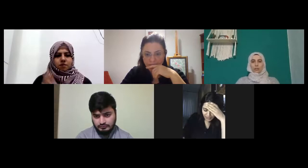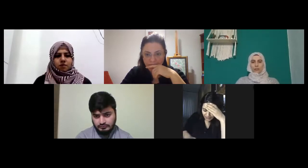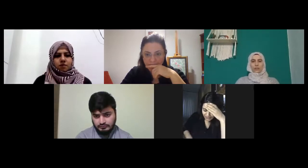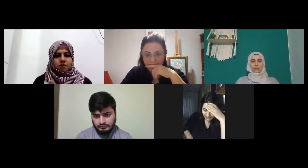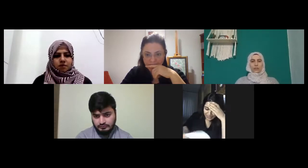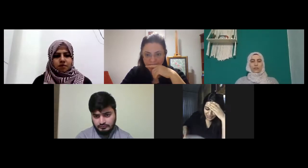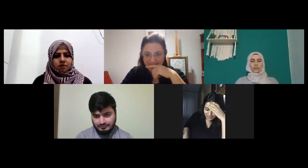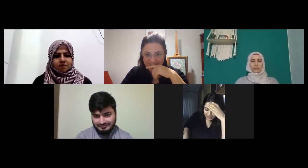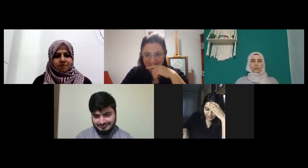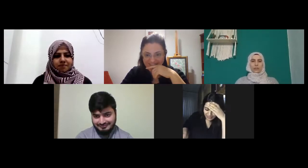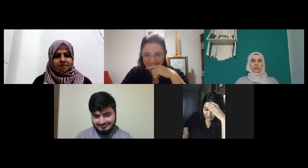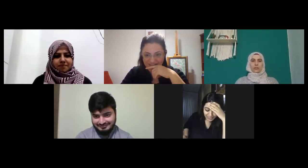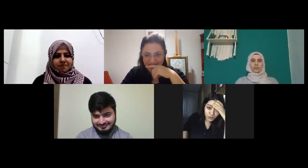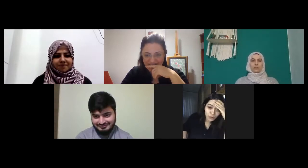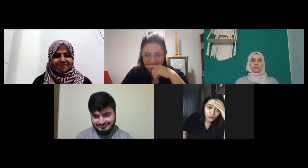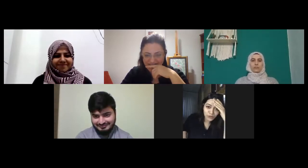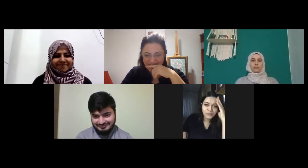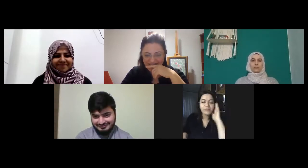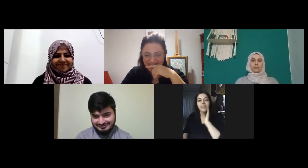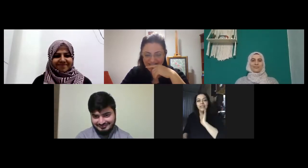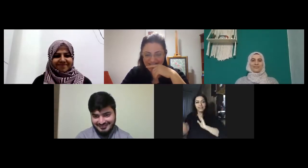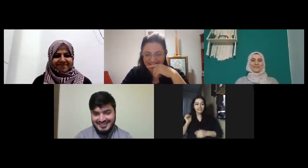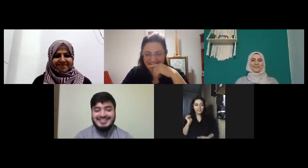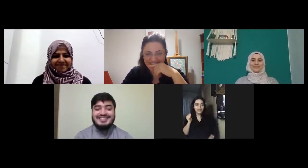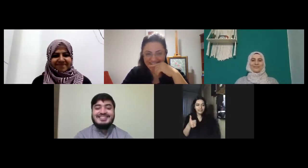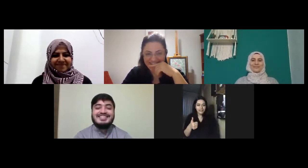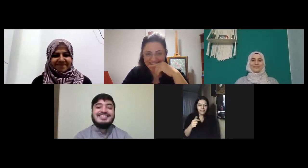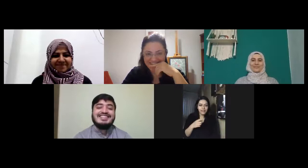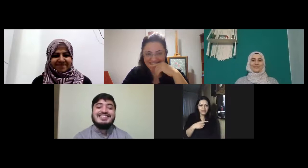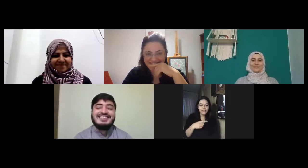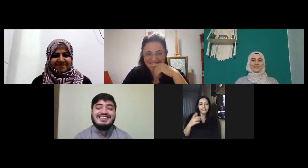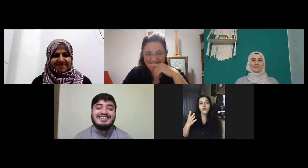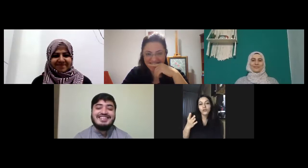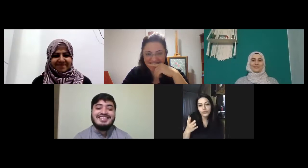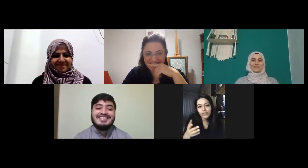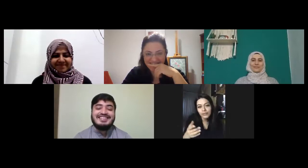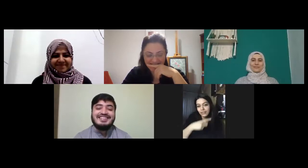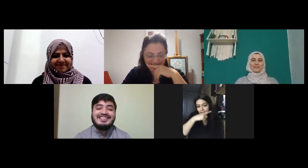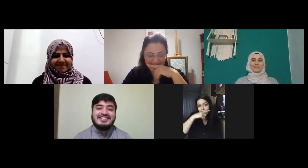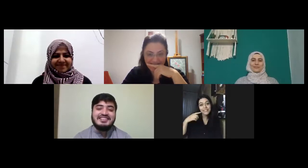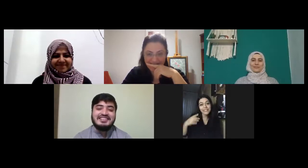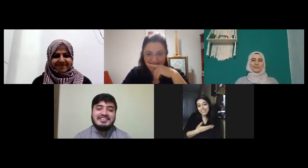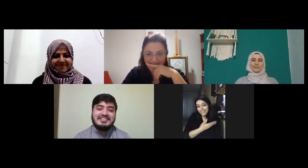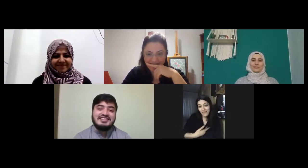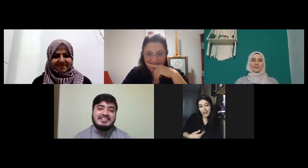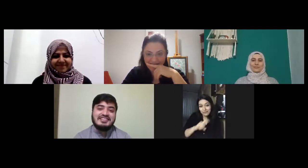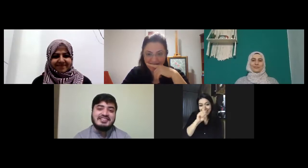renk rengi unuttum hangi renk ya da şöyle sorarım işte kırmızıyı sever misin